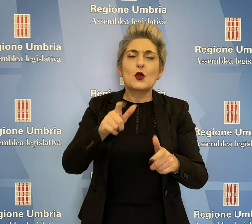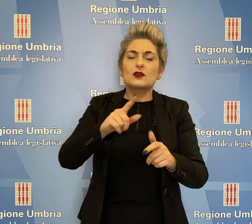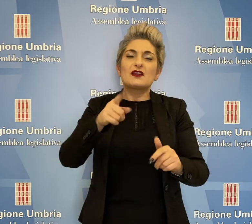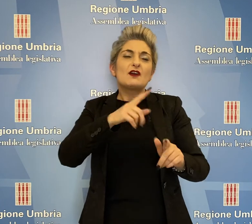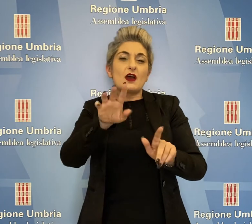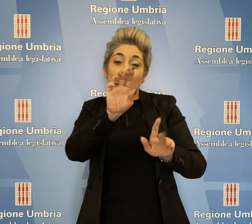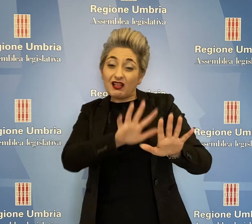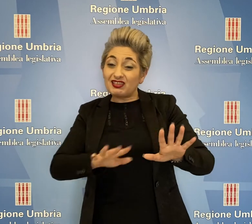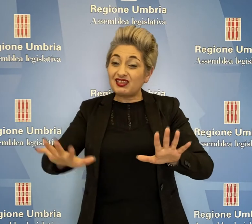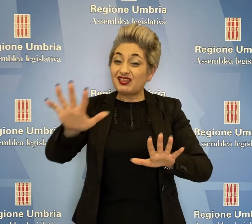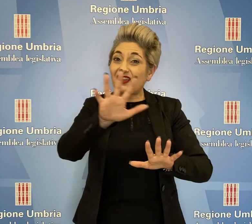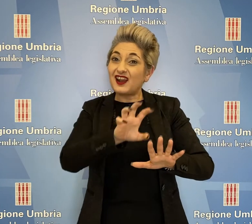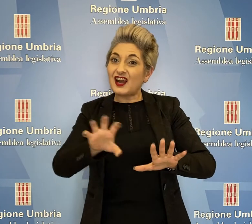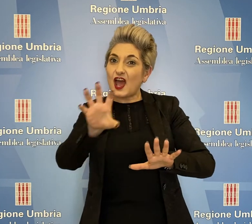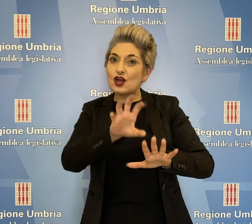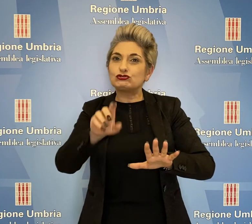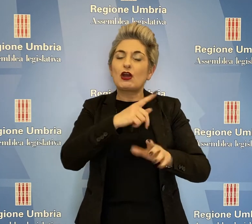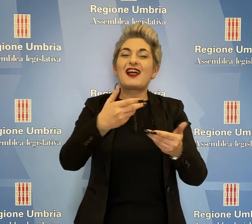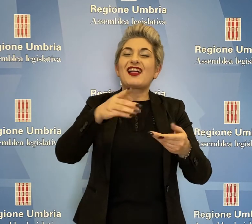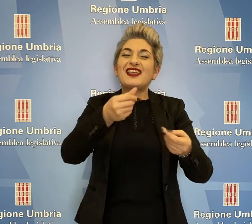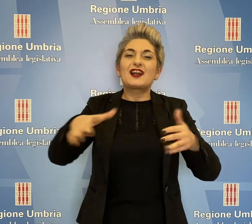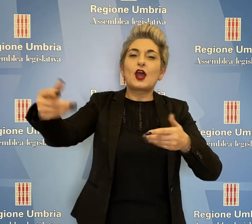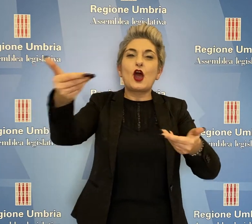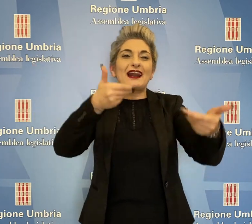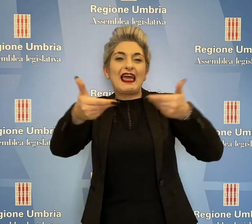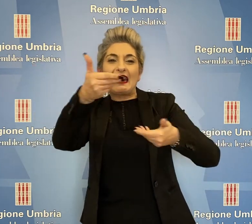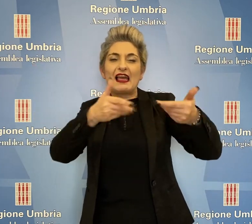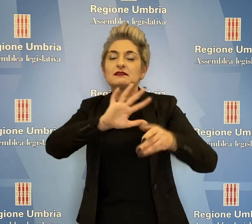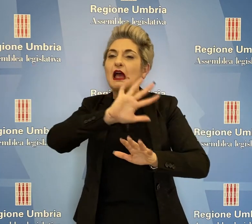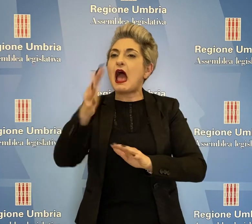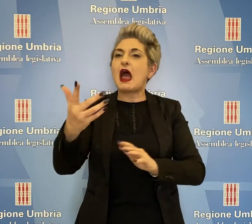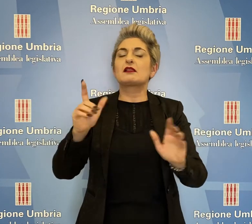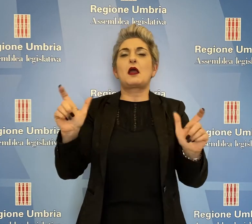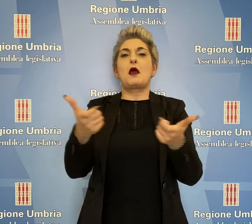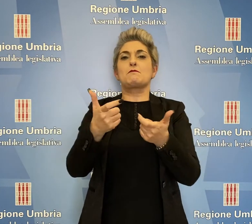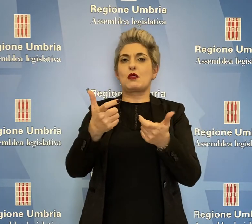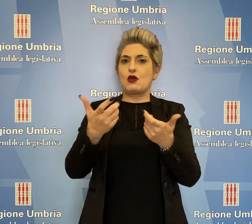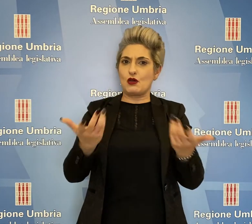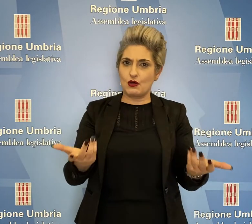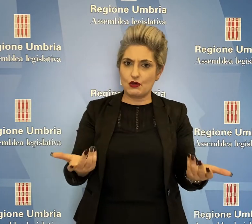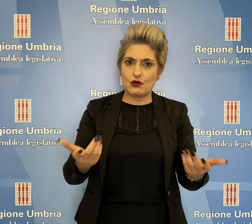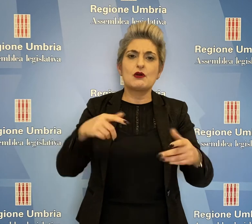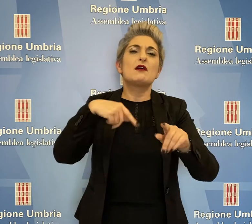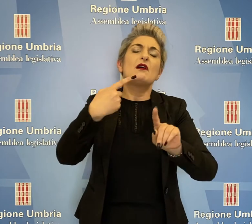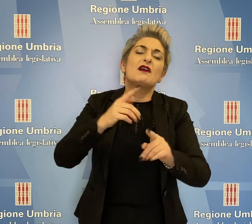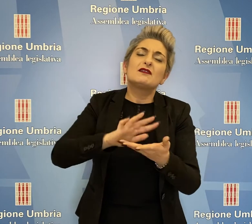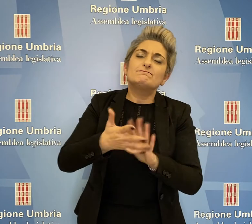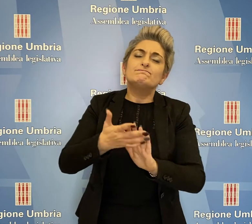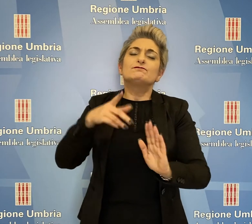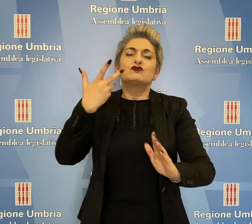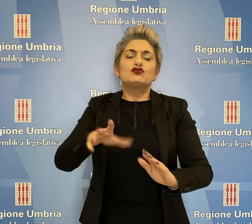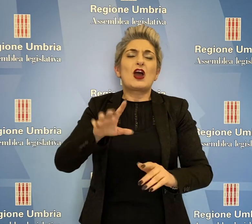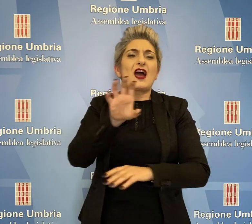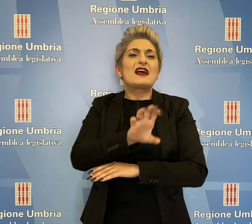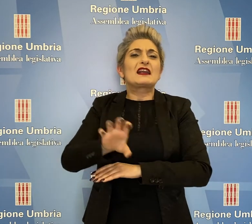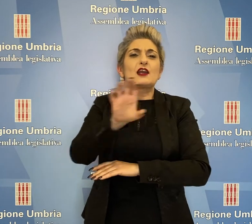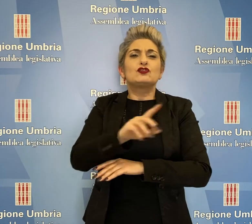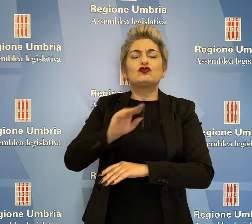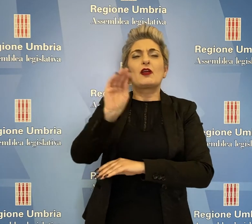che arrivano da altri territori della Regione. La Regione ha effettuato una richiesta nei confronti dell'amministratore delegato di RFI